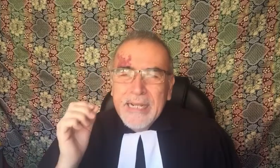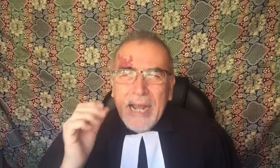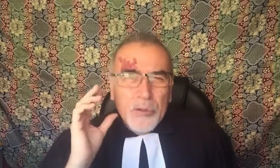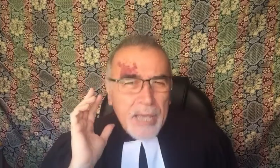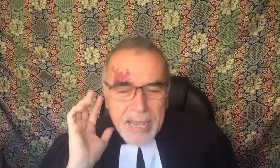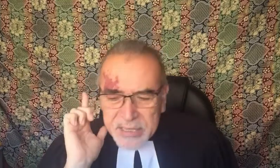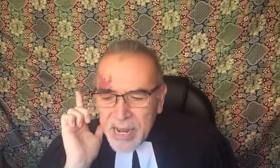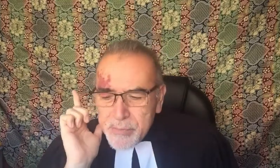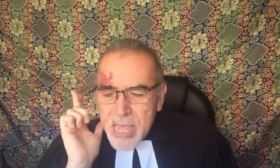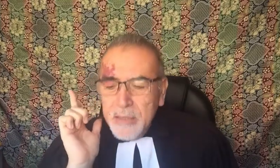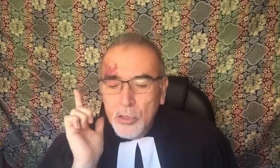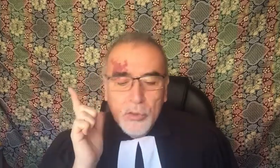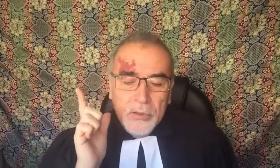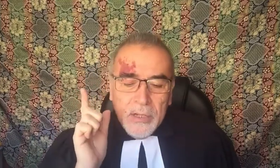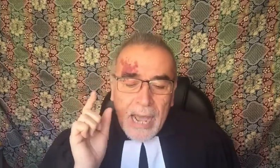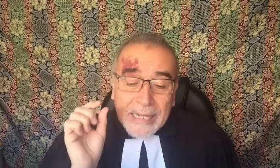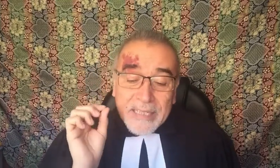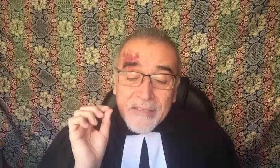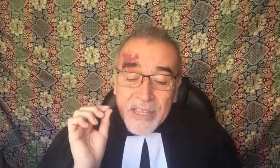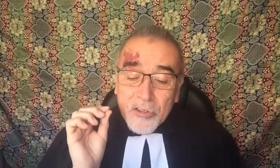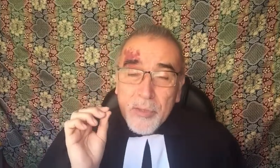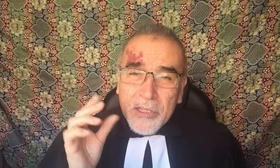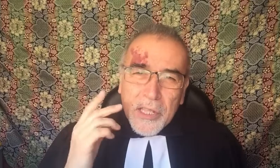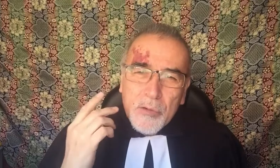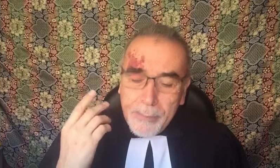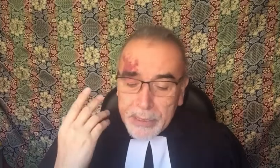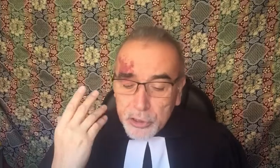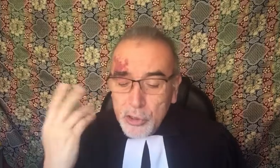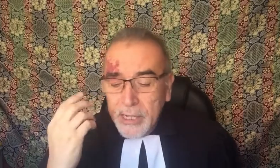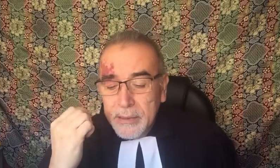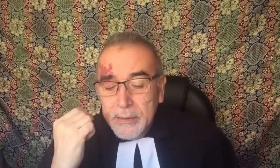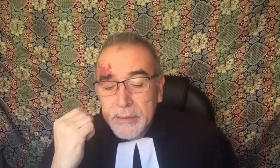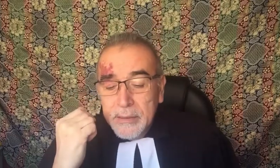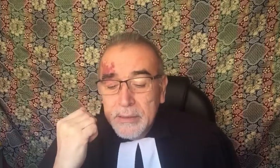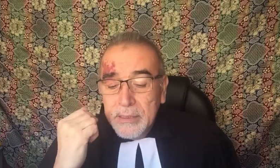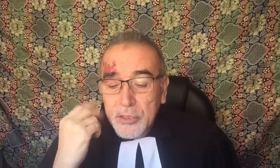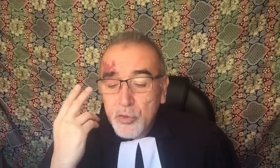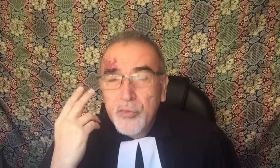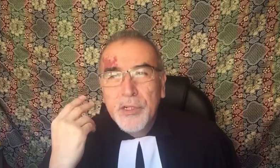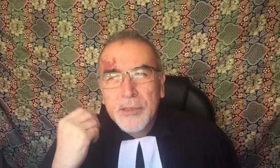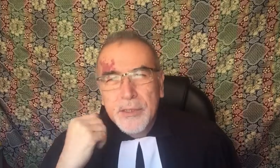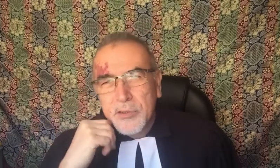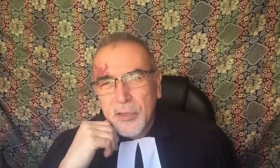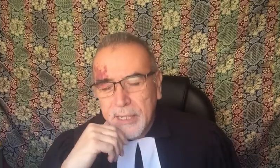grado de aislamiento al que se ve sometida una persona que sufre de sordera.